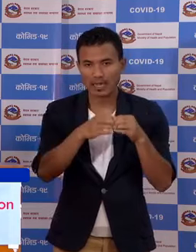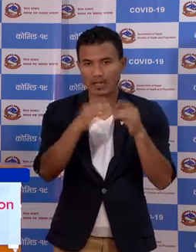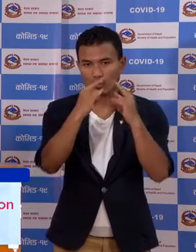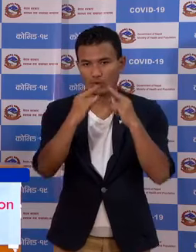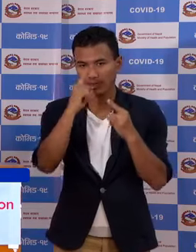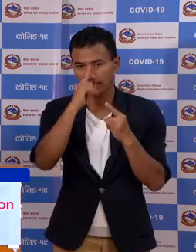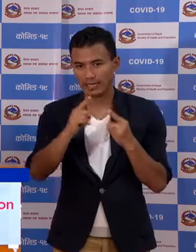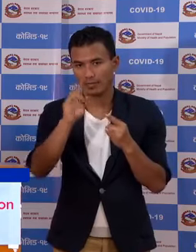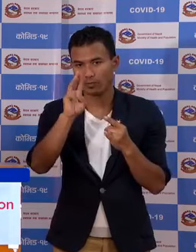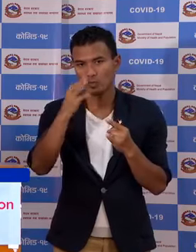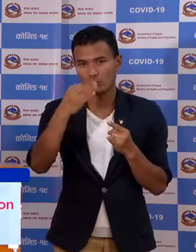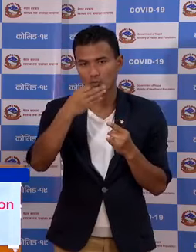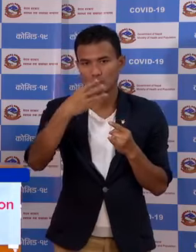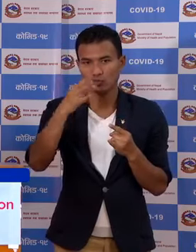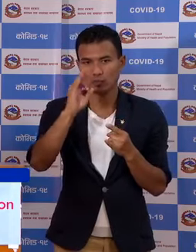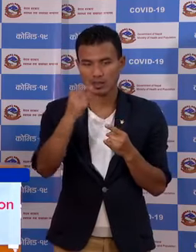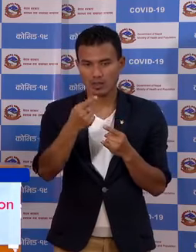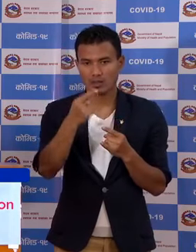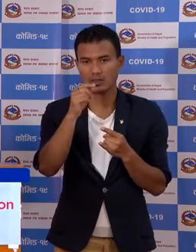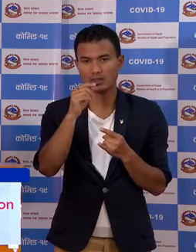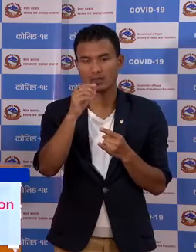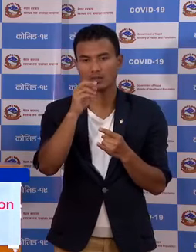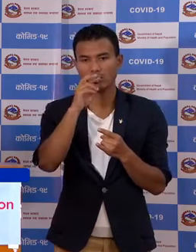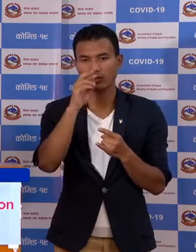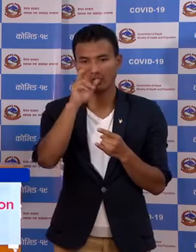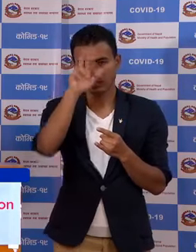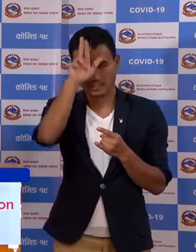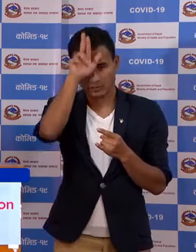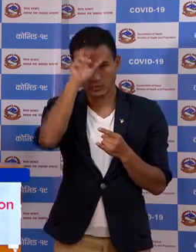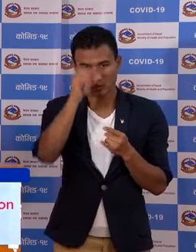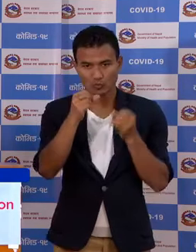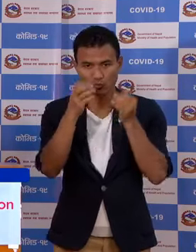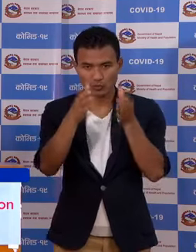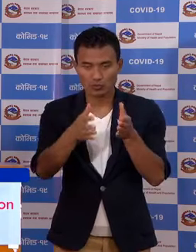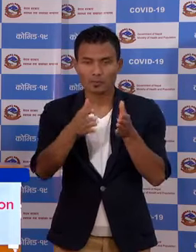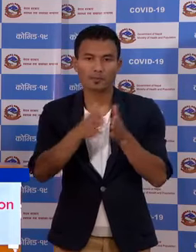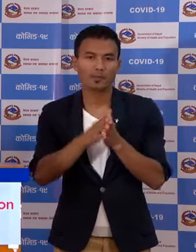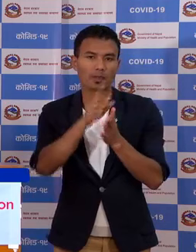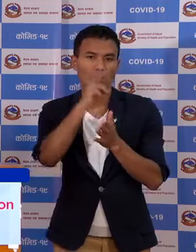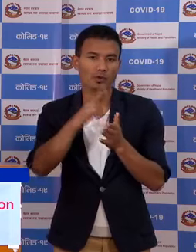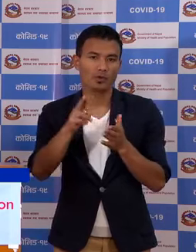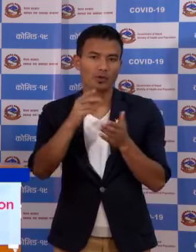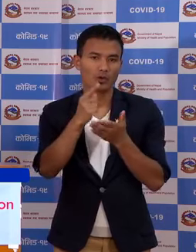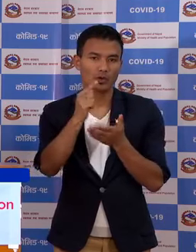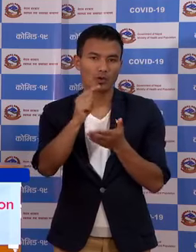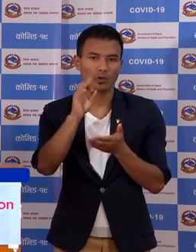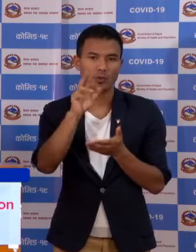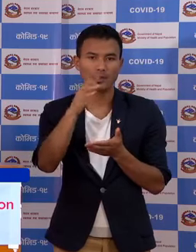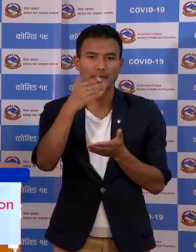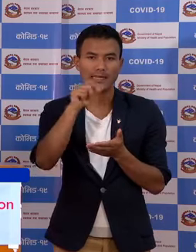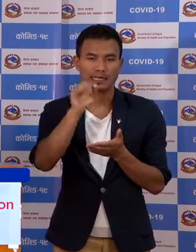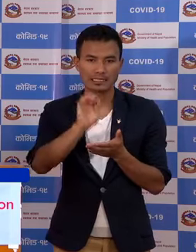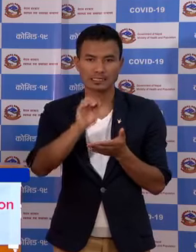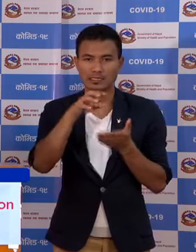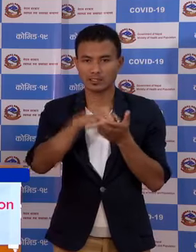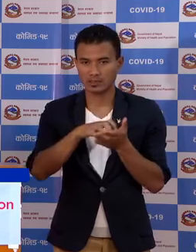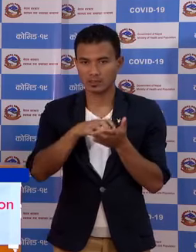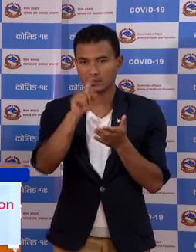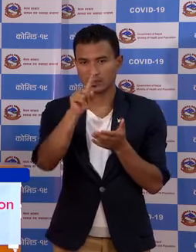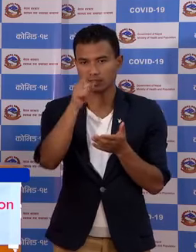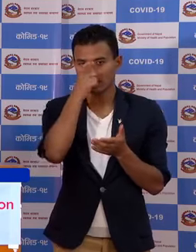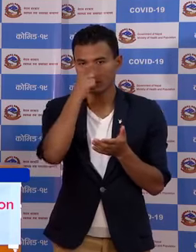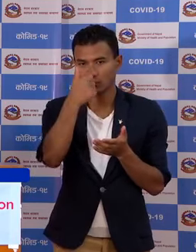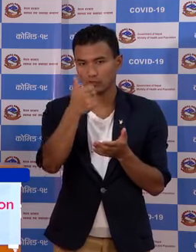मधुबन क्वारेंटेन ब्रह्म पुरी क्वारेंटेन इस्षोर्पुर र कविलास क्वारेंटेन में